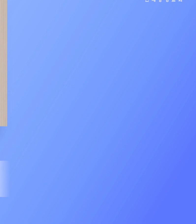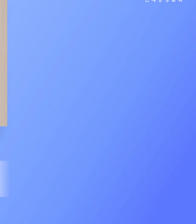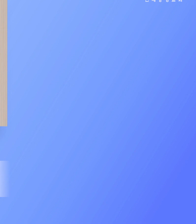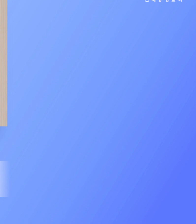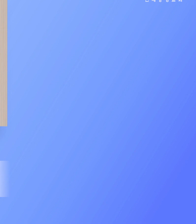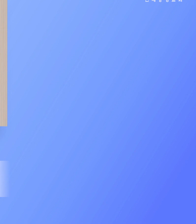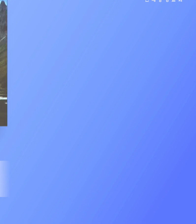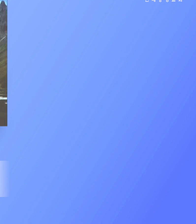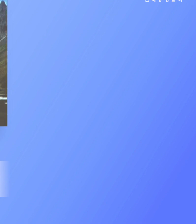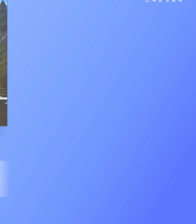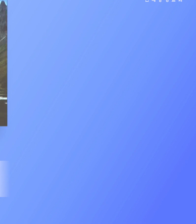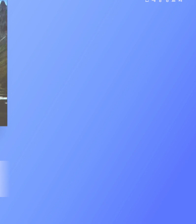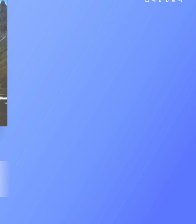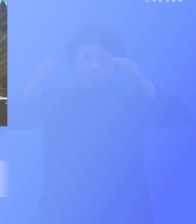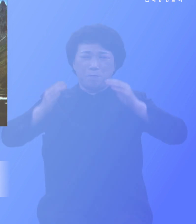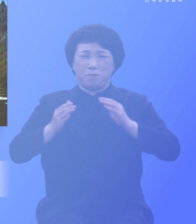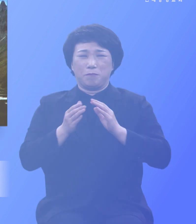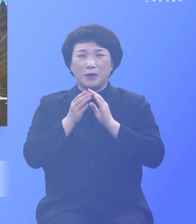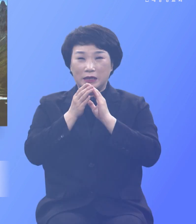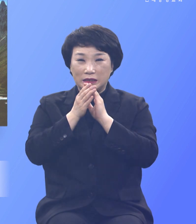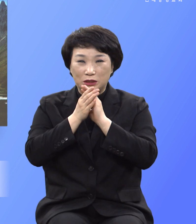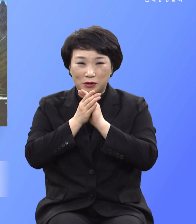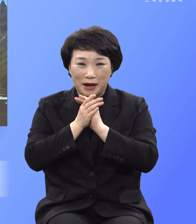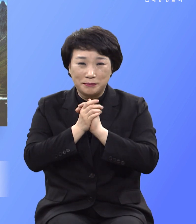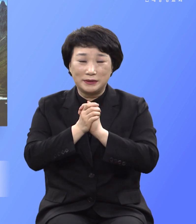전하여 예수님